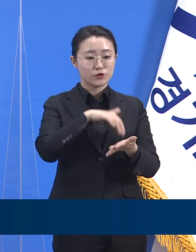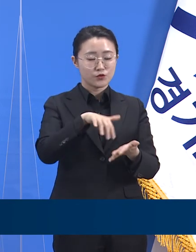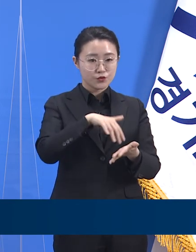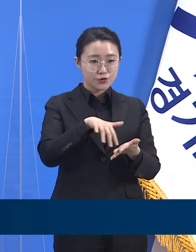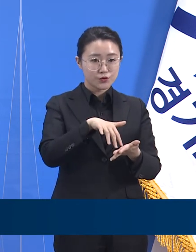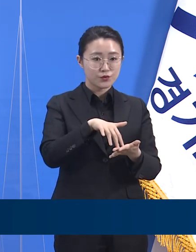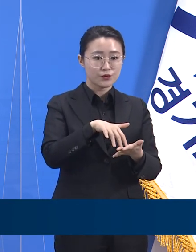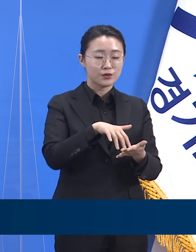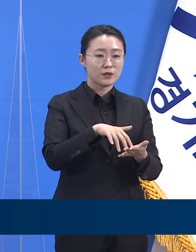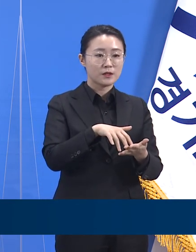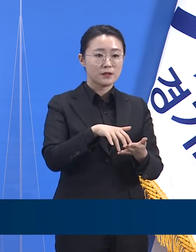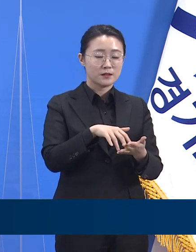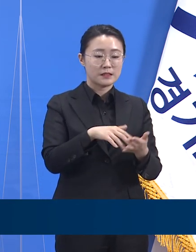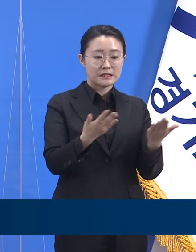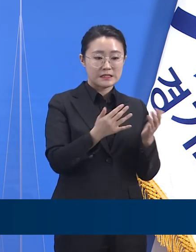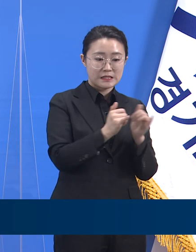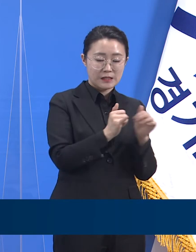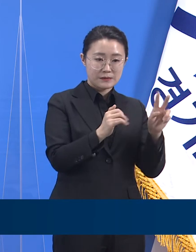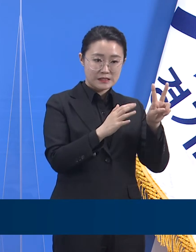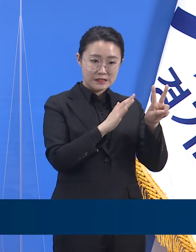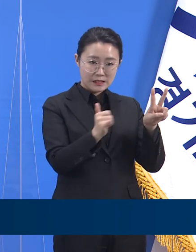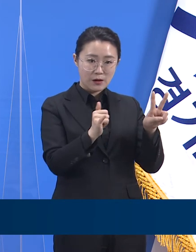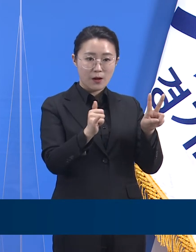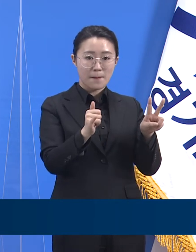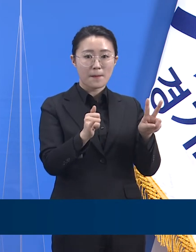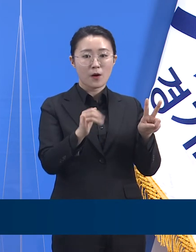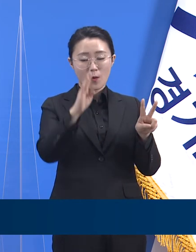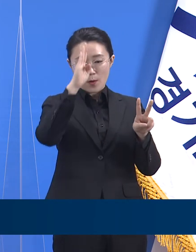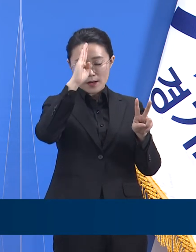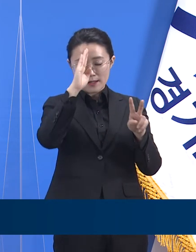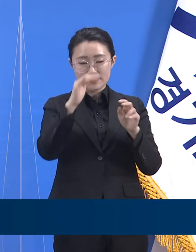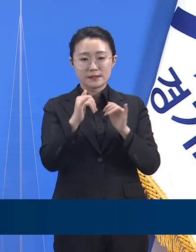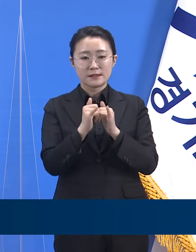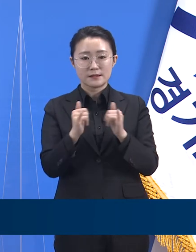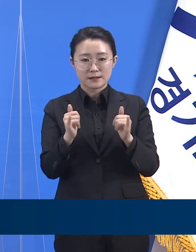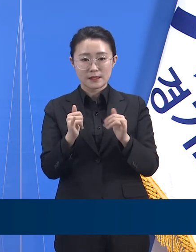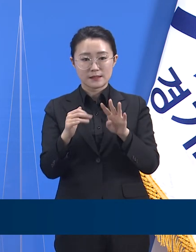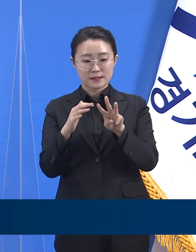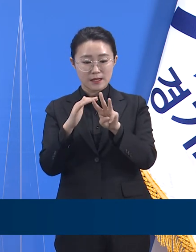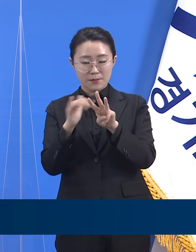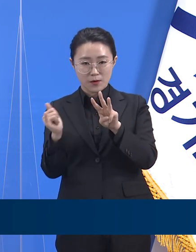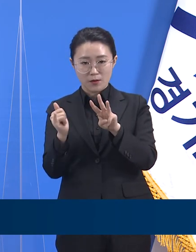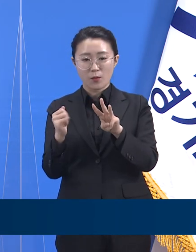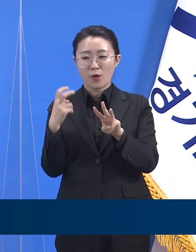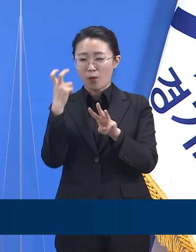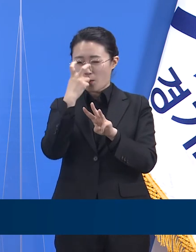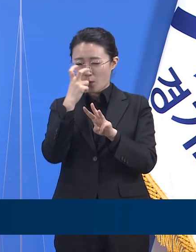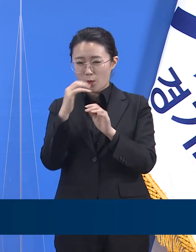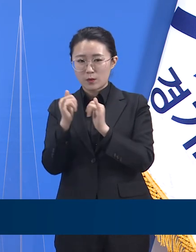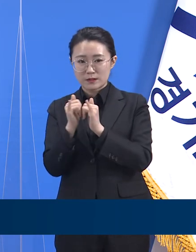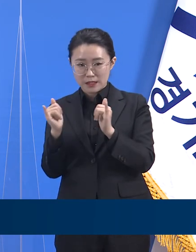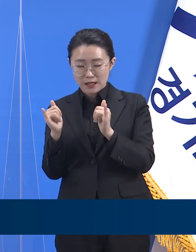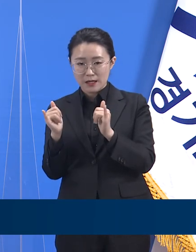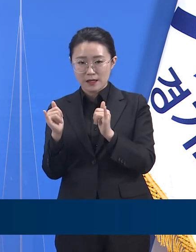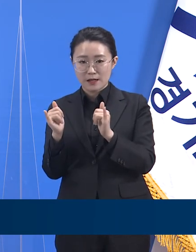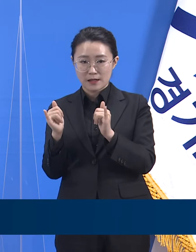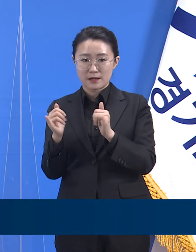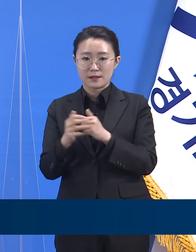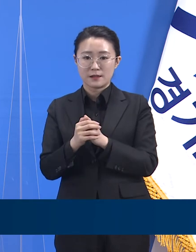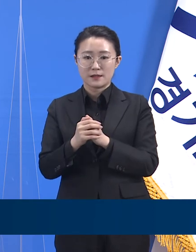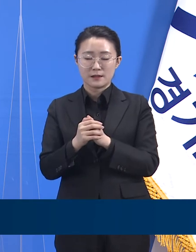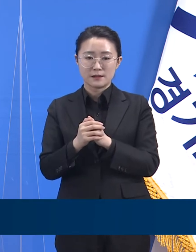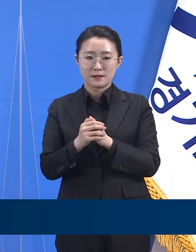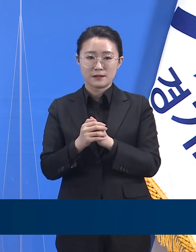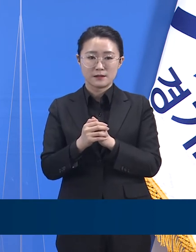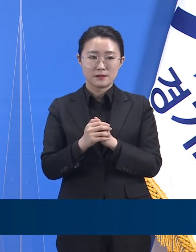3명, 보호자 간병인 2명 등 7명으로 확인되고 있습니다. 이 병원의 9.2병동과